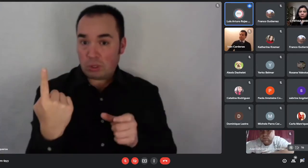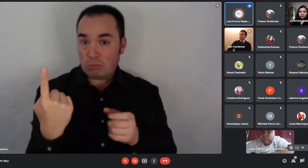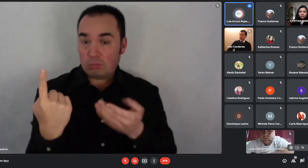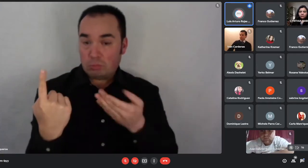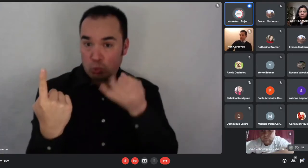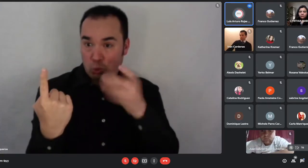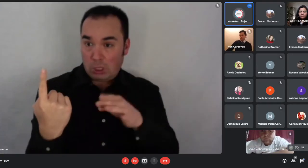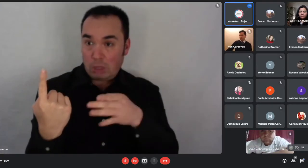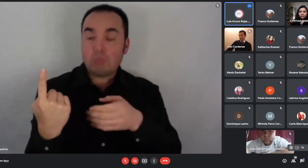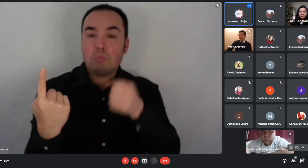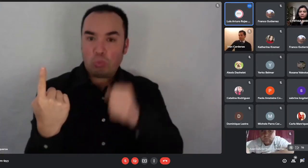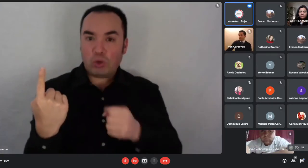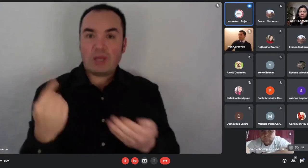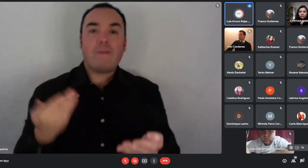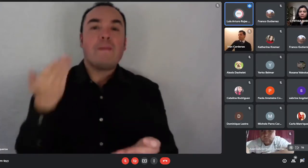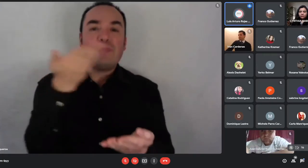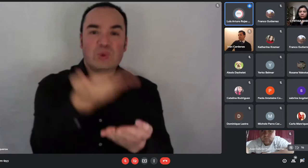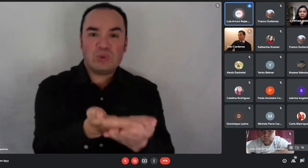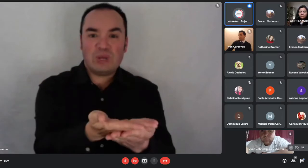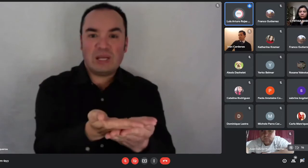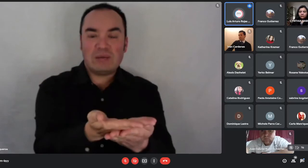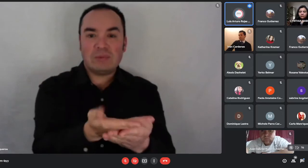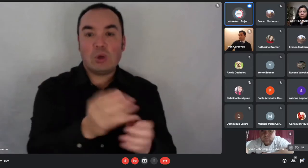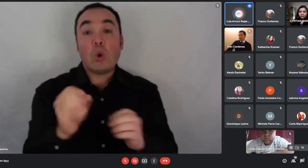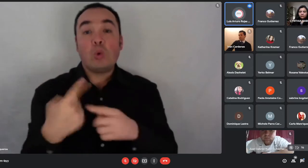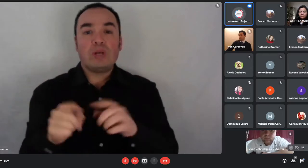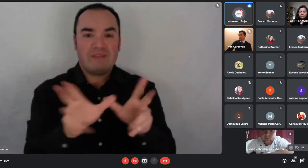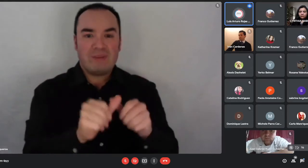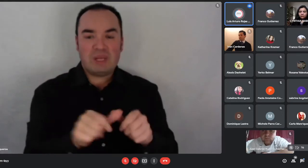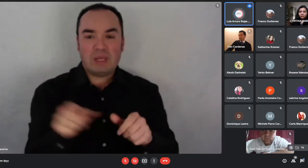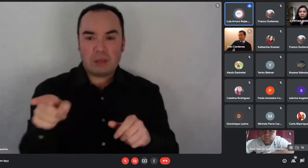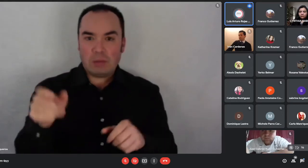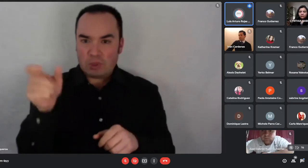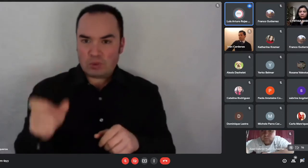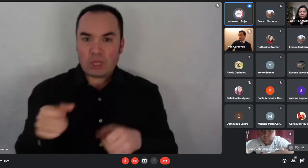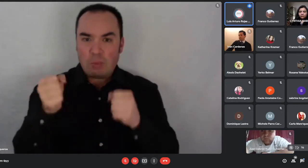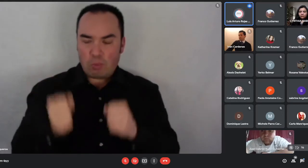capacidad de endeudamiento o sin capacidad de endeudamiento. ¿Ya?